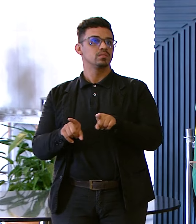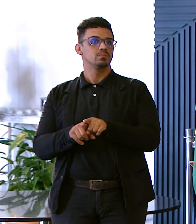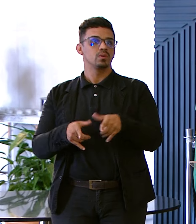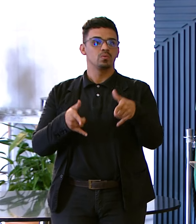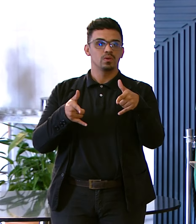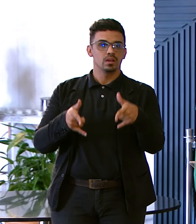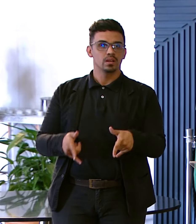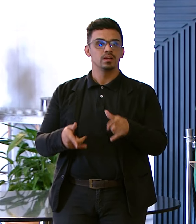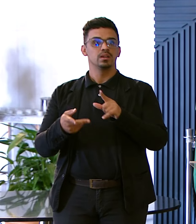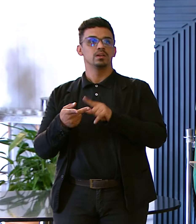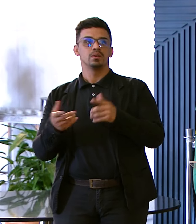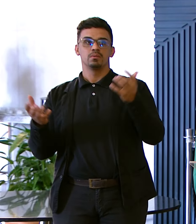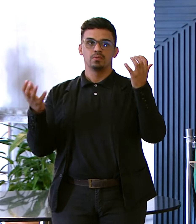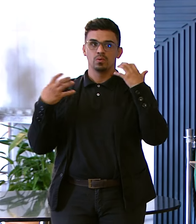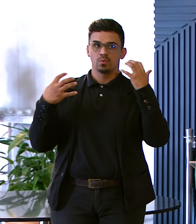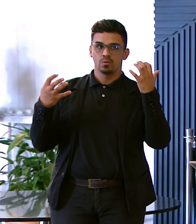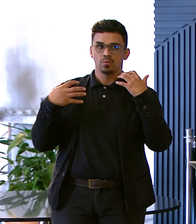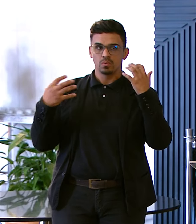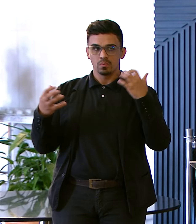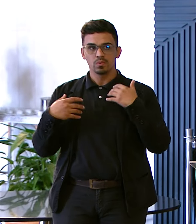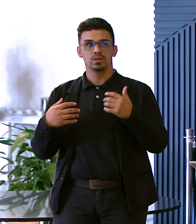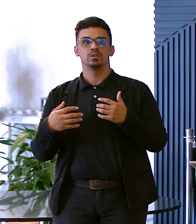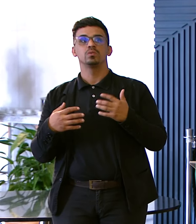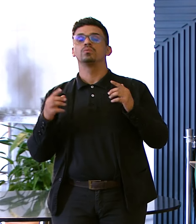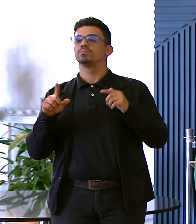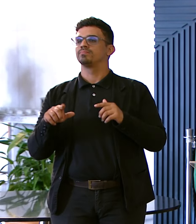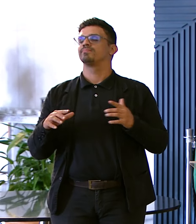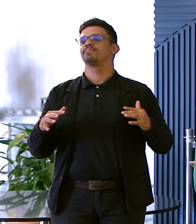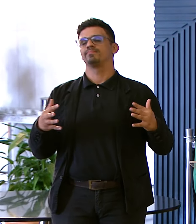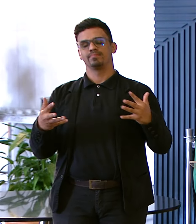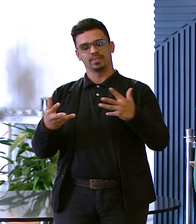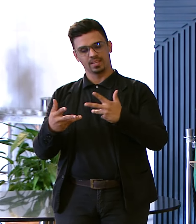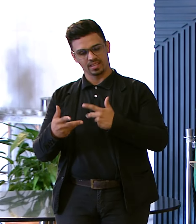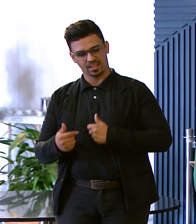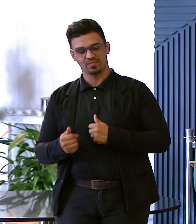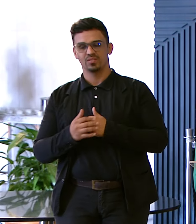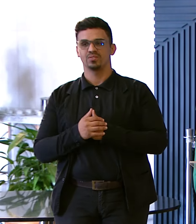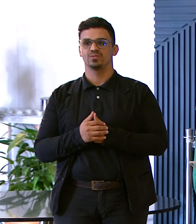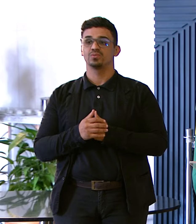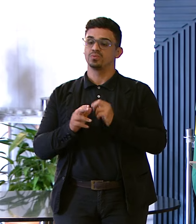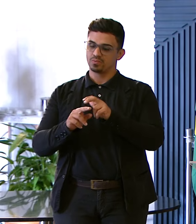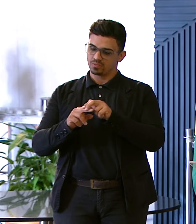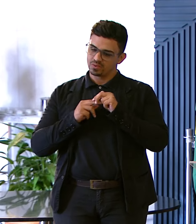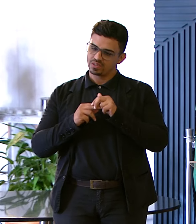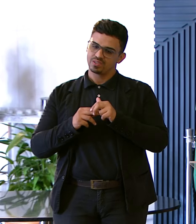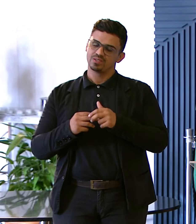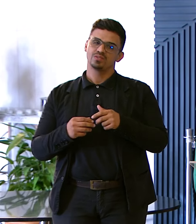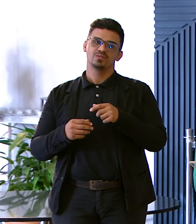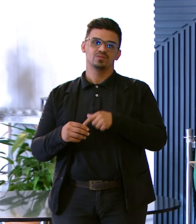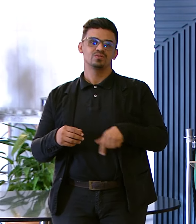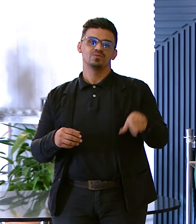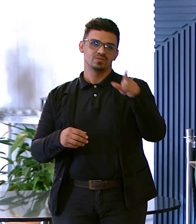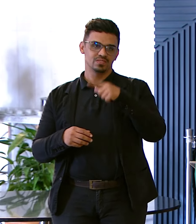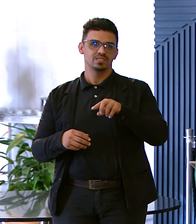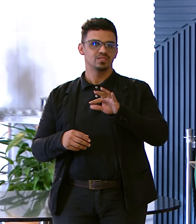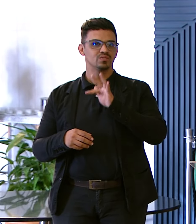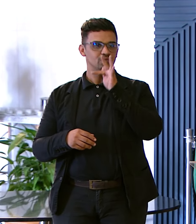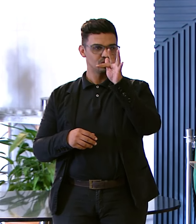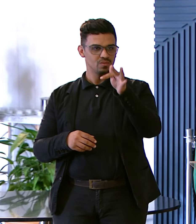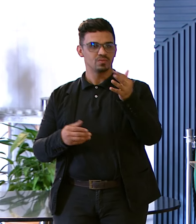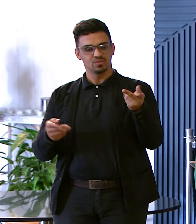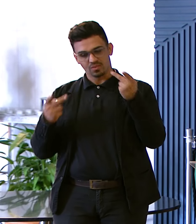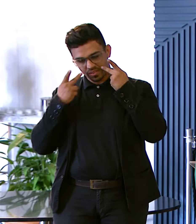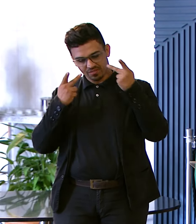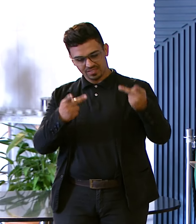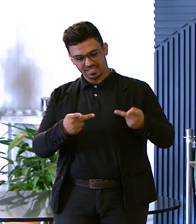Um banho É maravilhoso isso Gostaria de receber Todos vocês lá Para